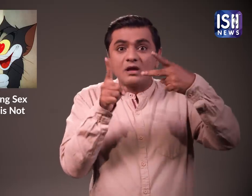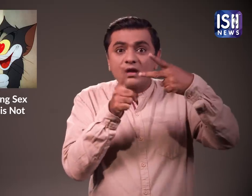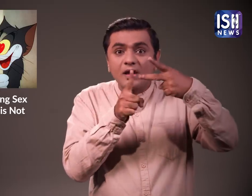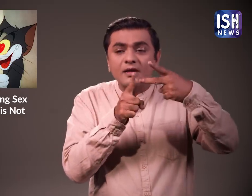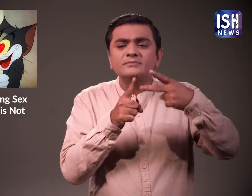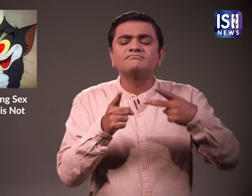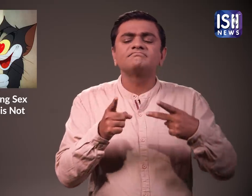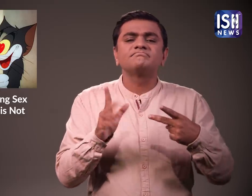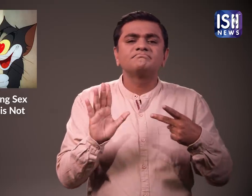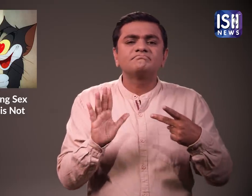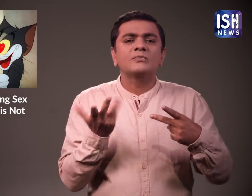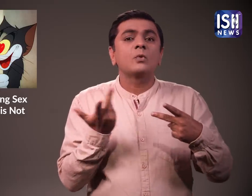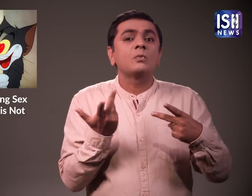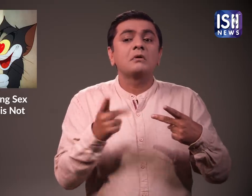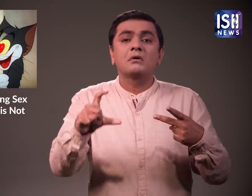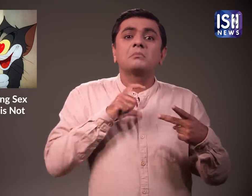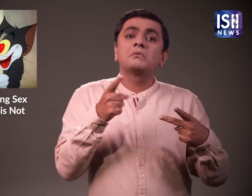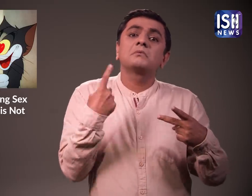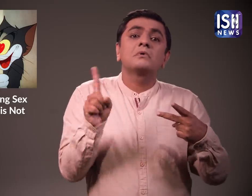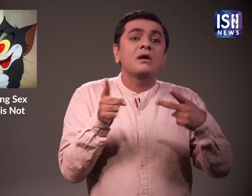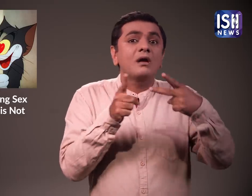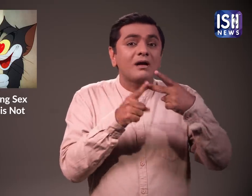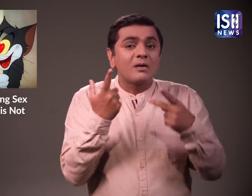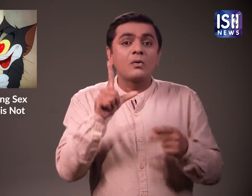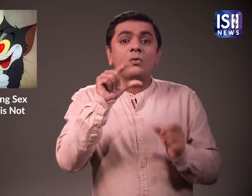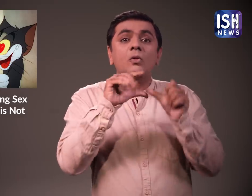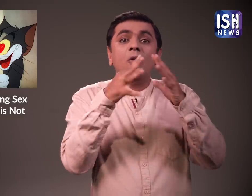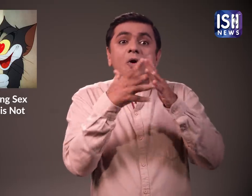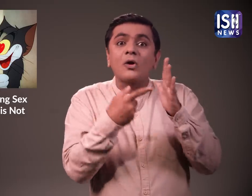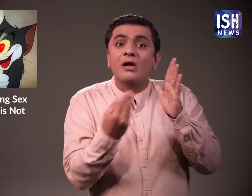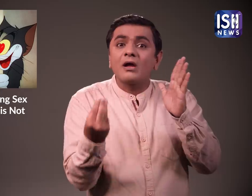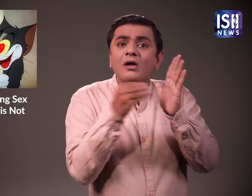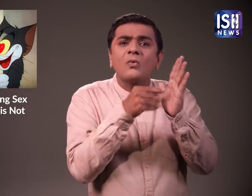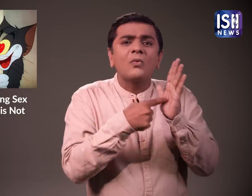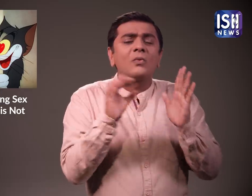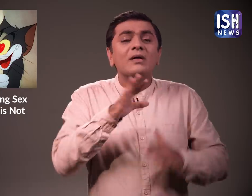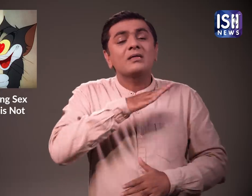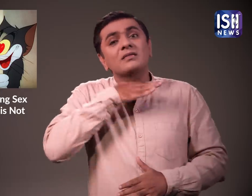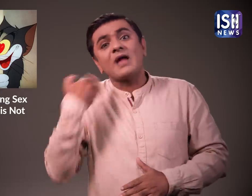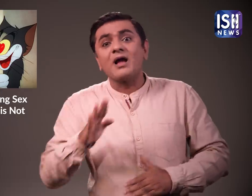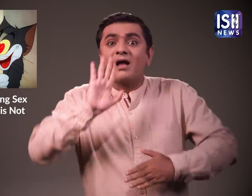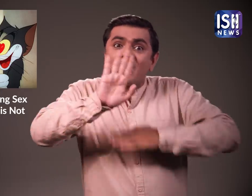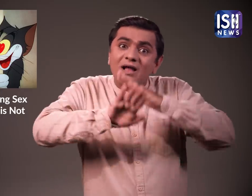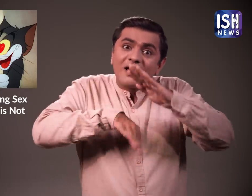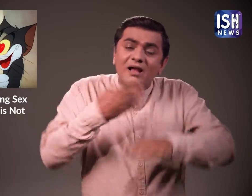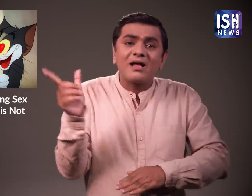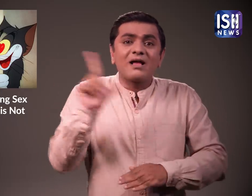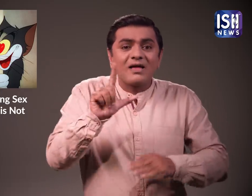हाला कि मुरूत शरीर के साथ यौन सम्मन मुराना अवैद नहीं है क्योंकि मुरूत महिलाओं की सुरक्षार के लिए